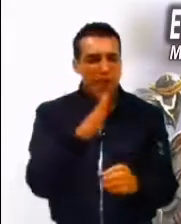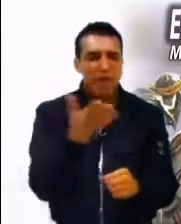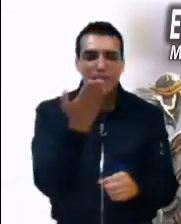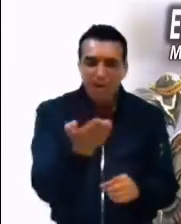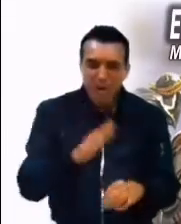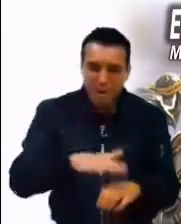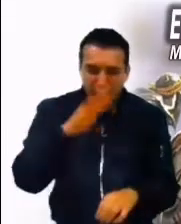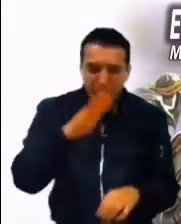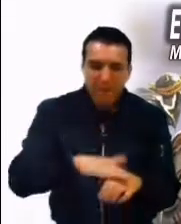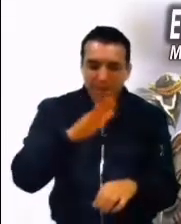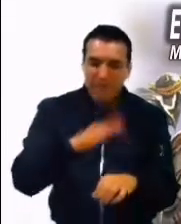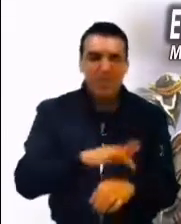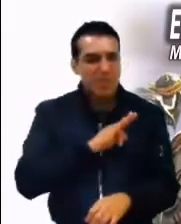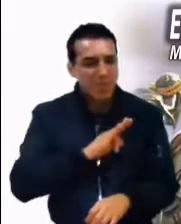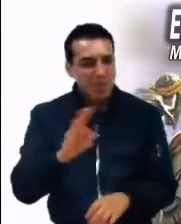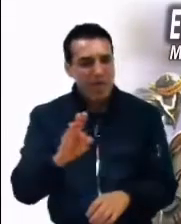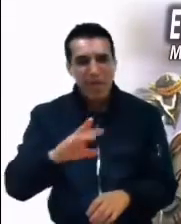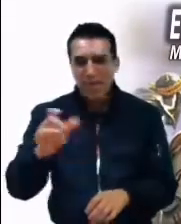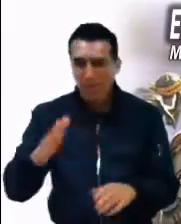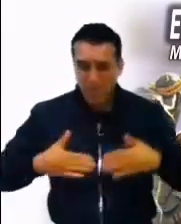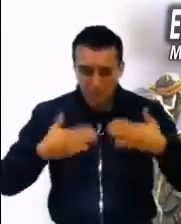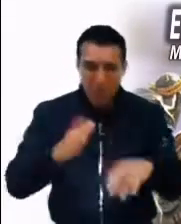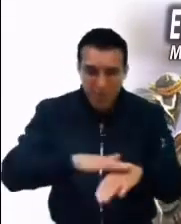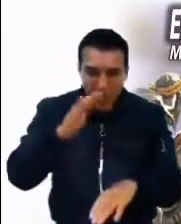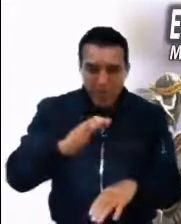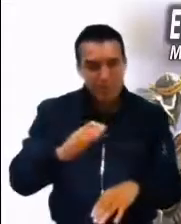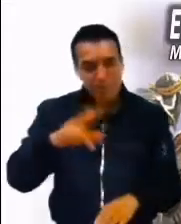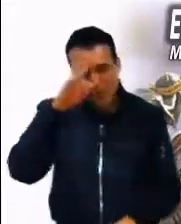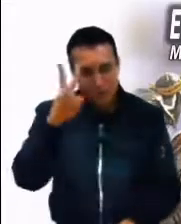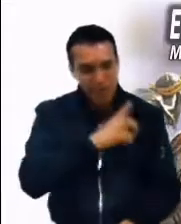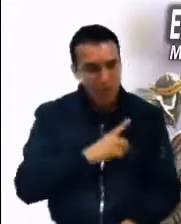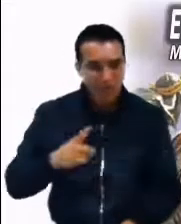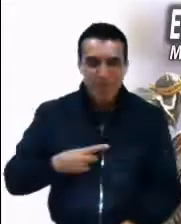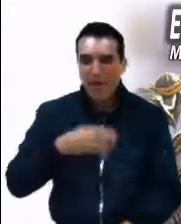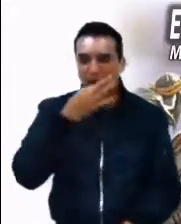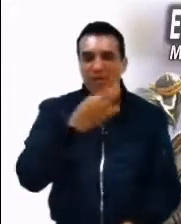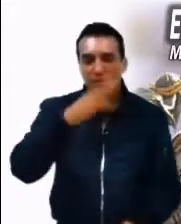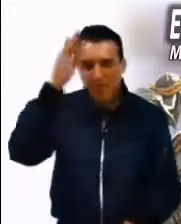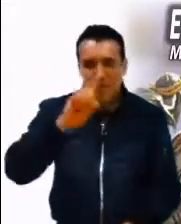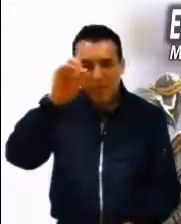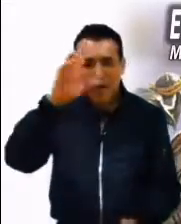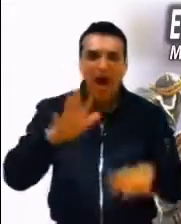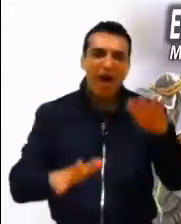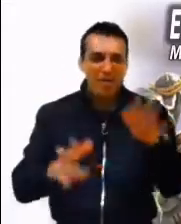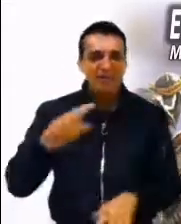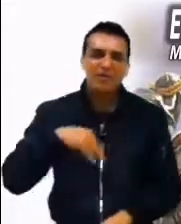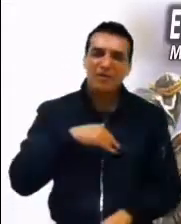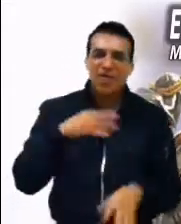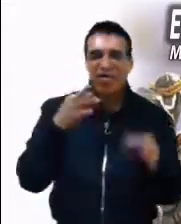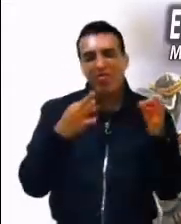mucho más. Palabra del Señor Con frecuencia, al escuchar el Evangelio, nos viene la tentación de